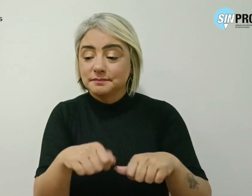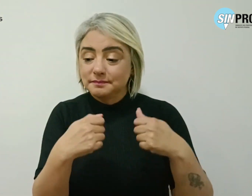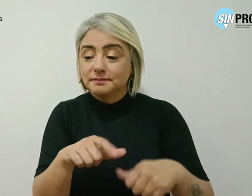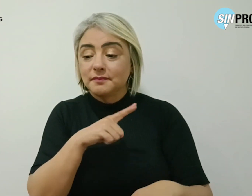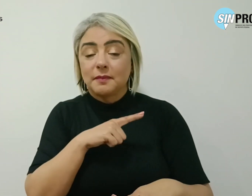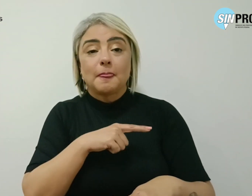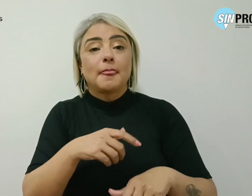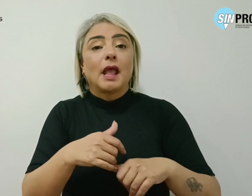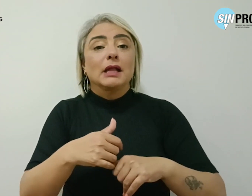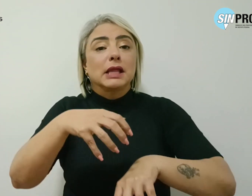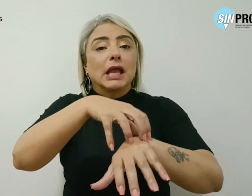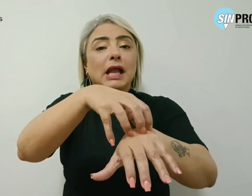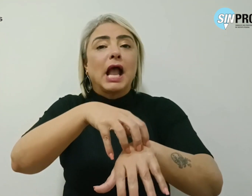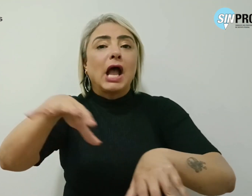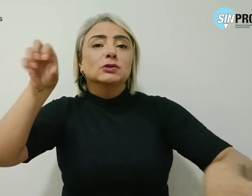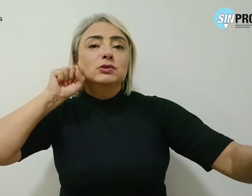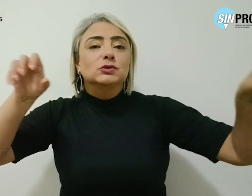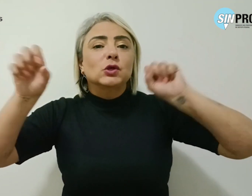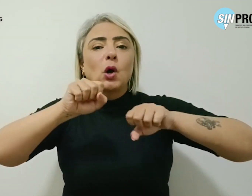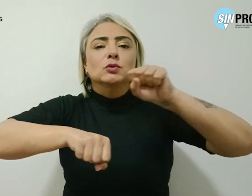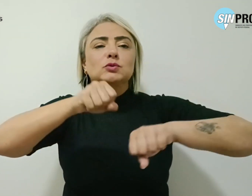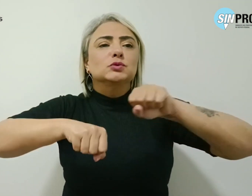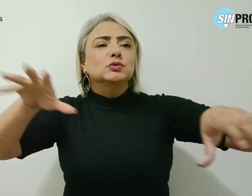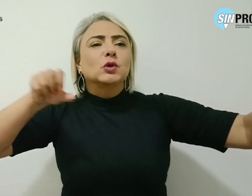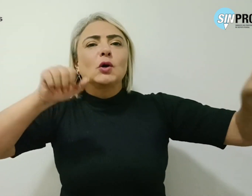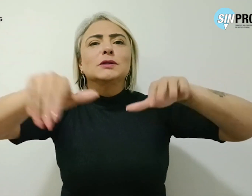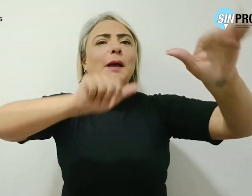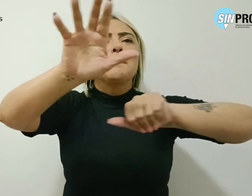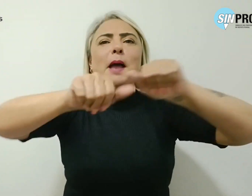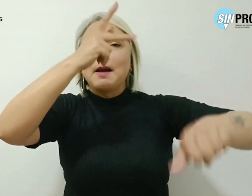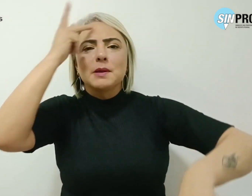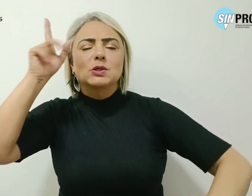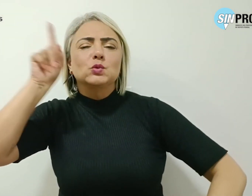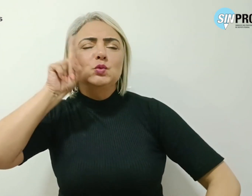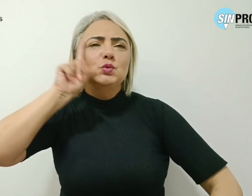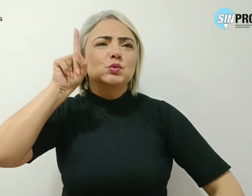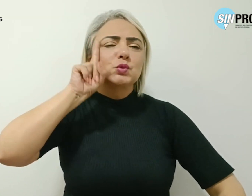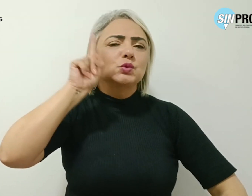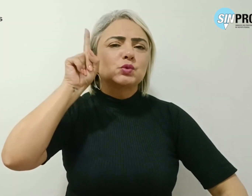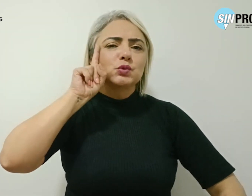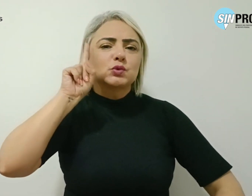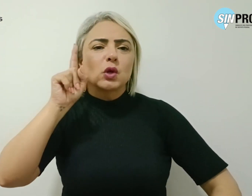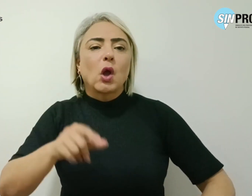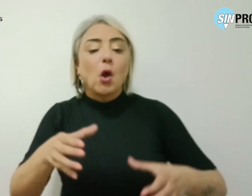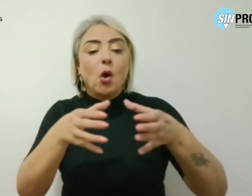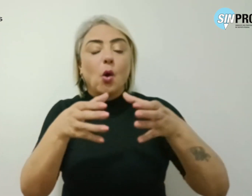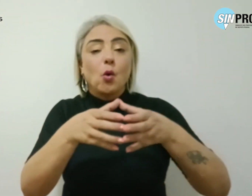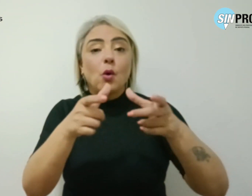carro de som, bicicleta de som, chamar as pessoas todo dia, colocar um grupo grande de